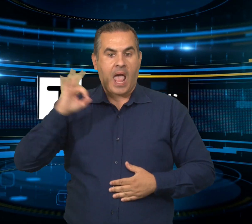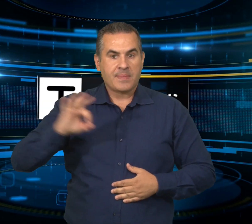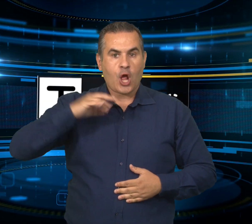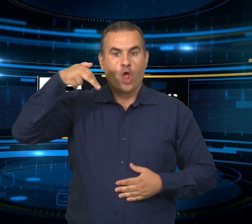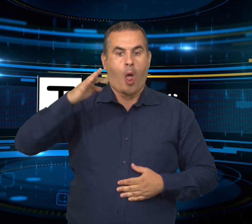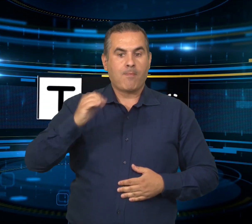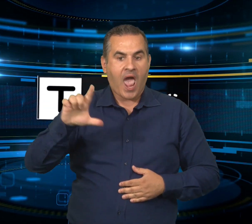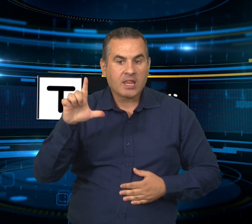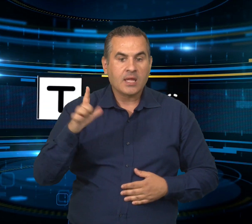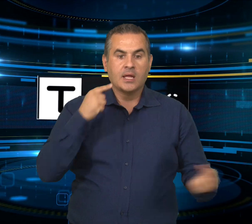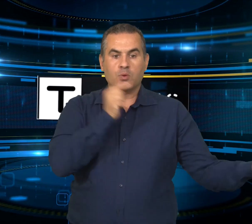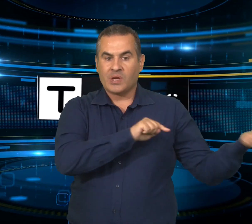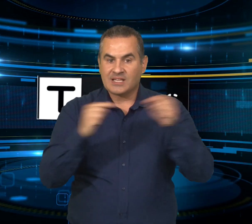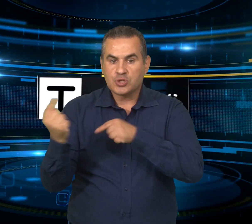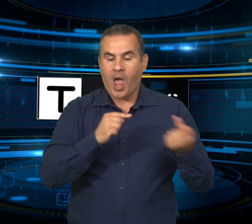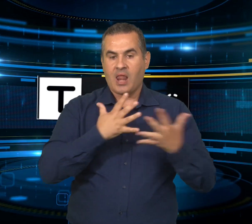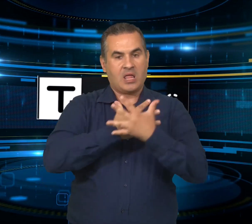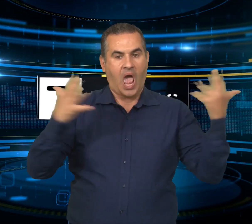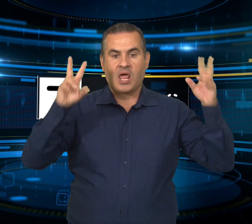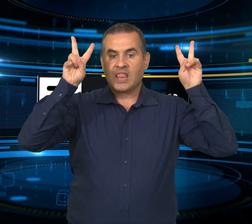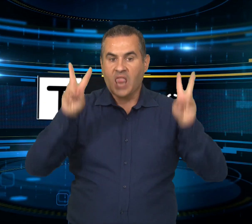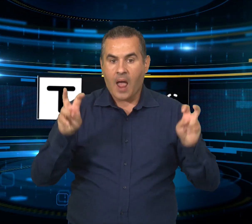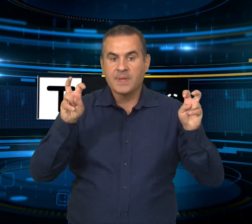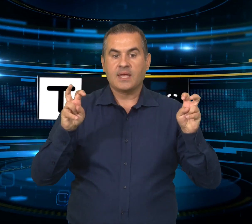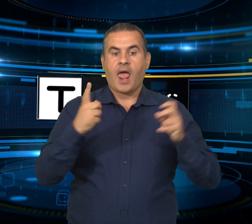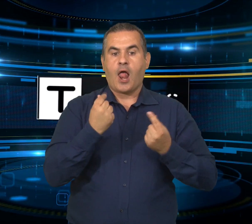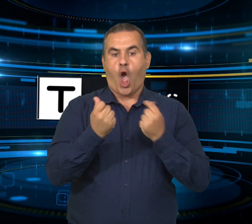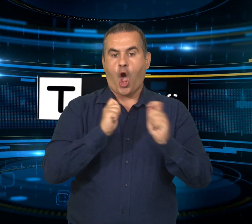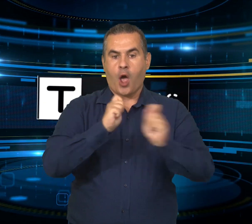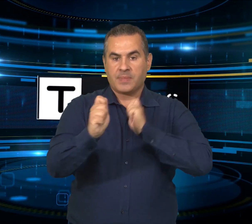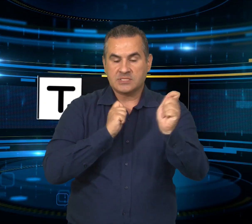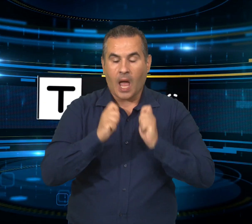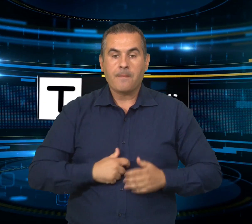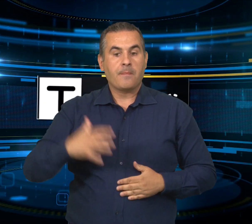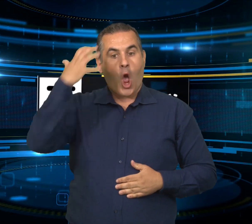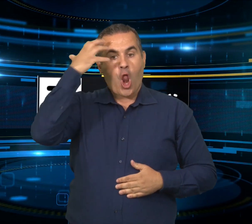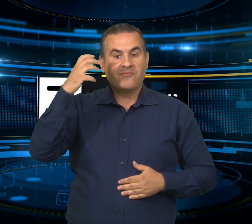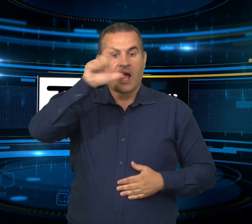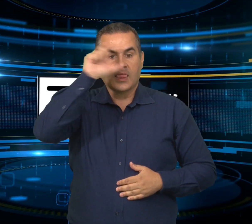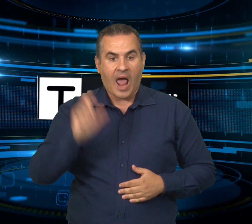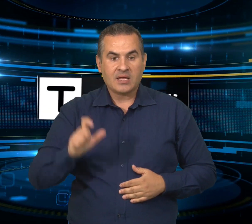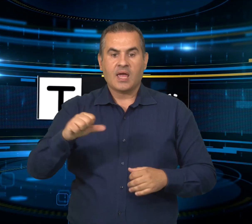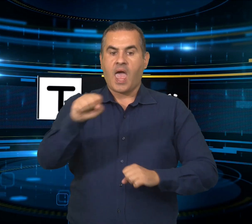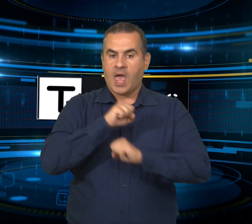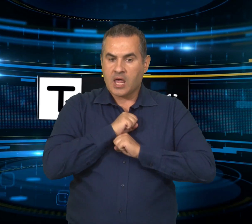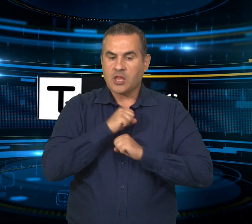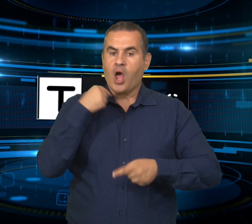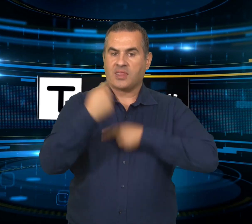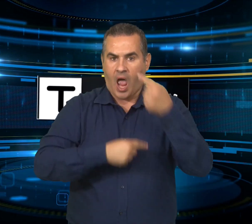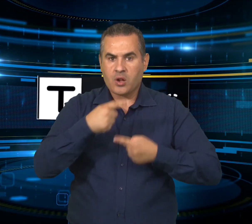'Einstein Telescope non solo per la Barbagia o la Sardegna ma per tutta l'Italia questo dal momento che renderebbe il Paese il fulcro di una nuova